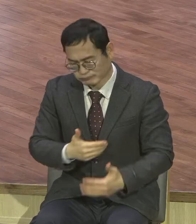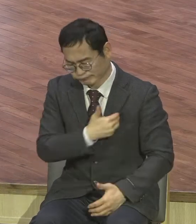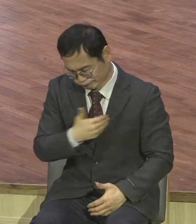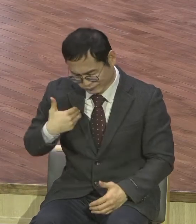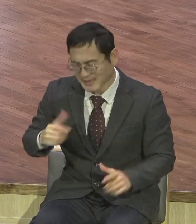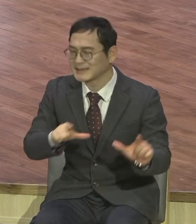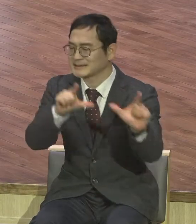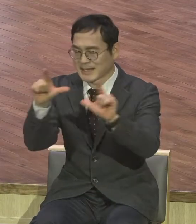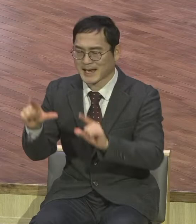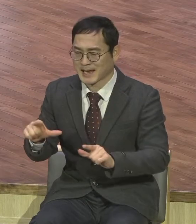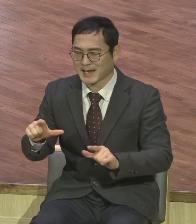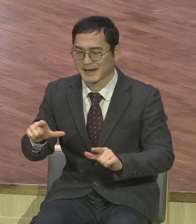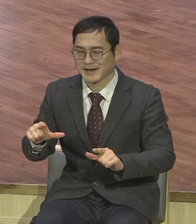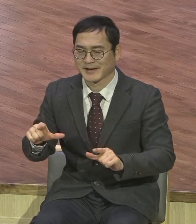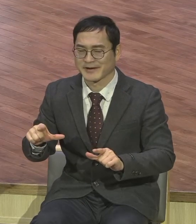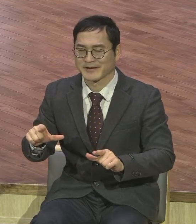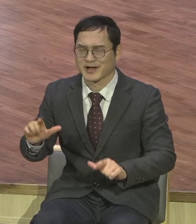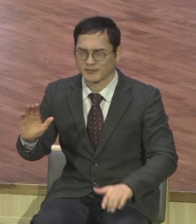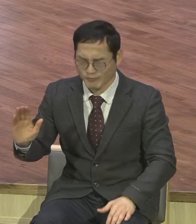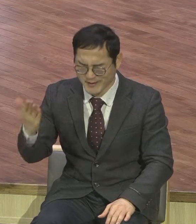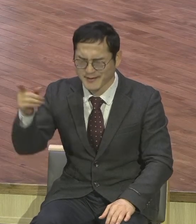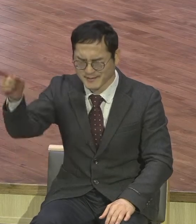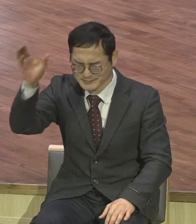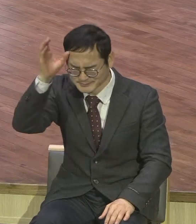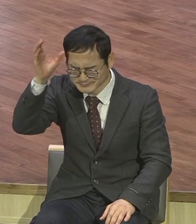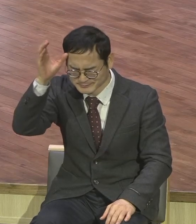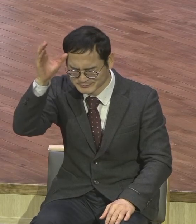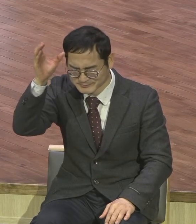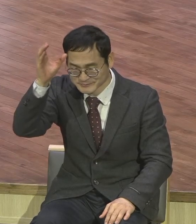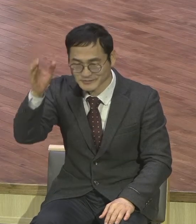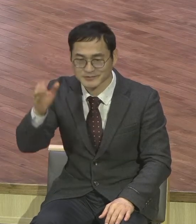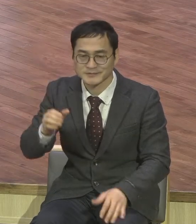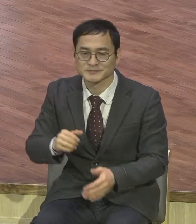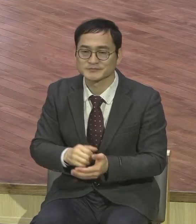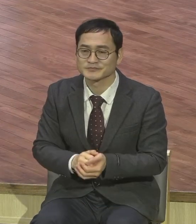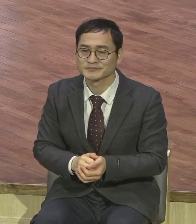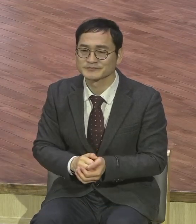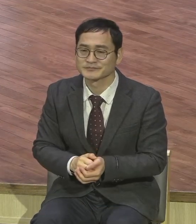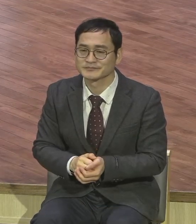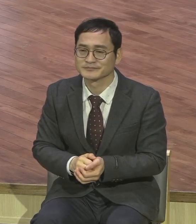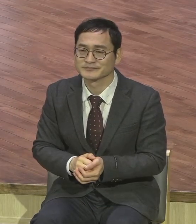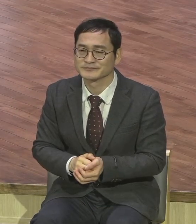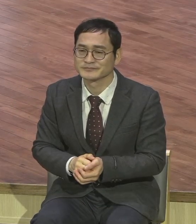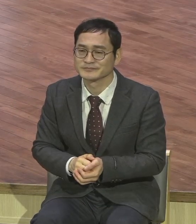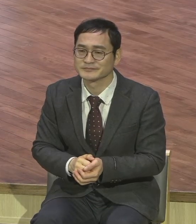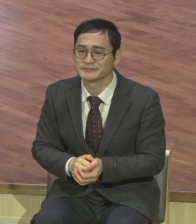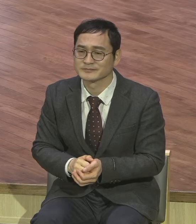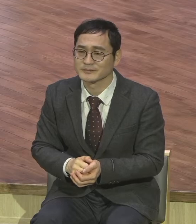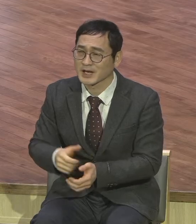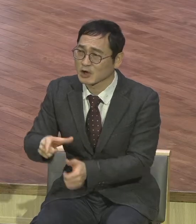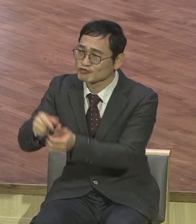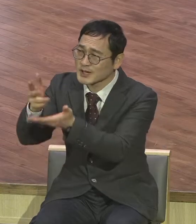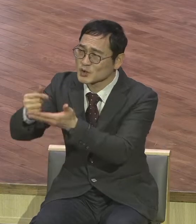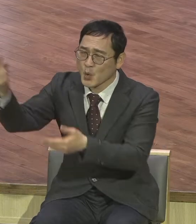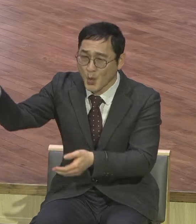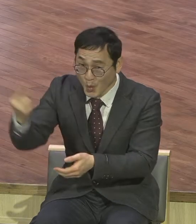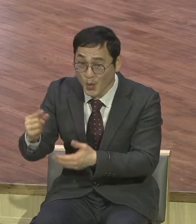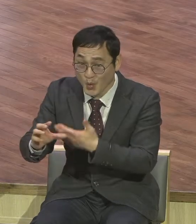부흥시켜주실 그러한 즉복의 해방자로 생각한 거예요. 정치적으로